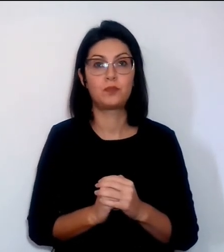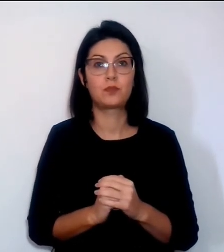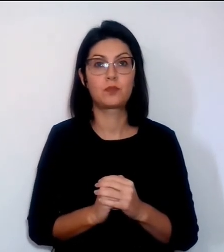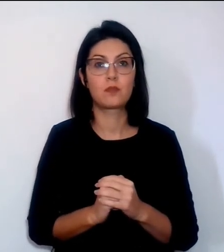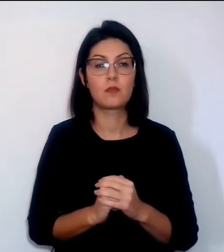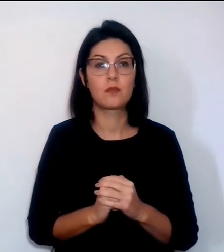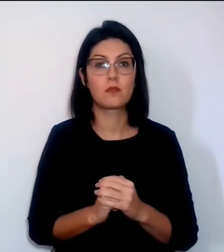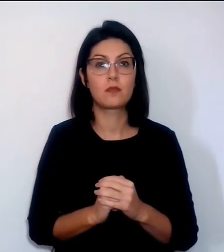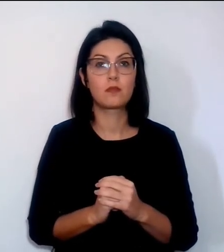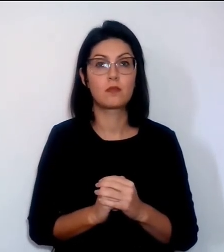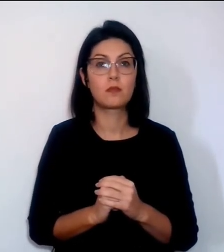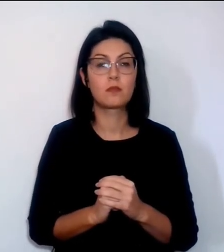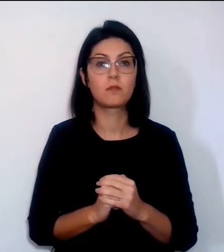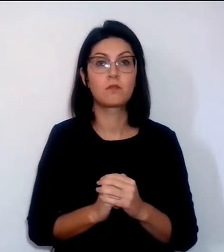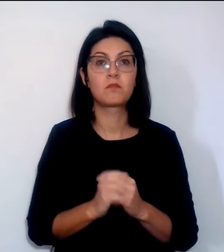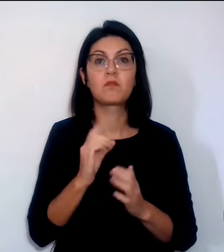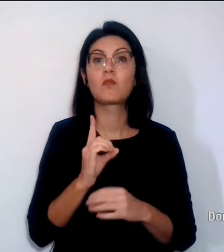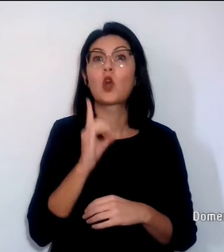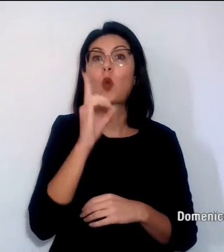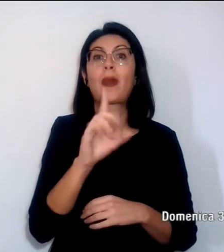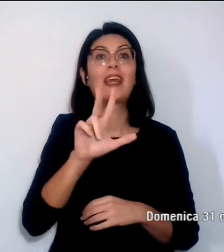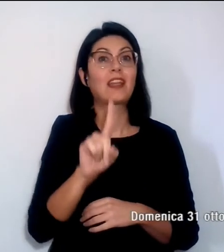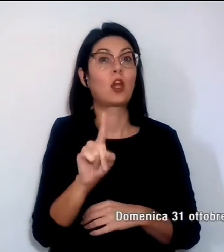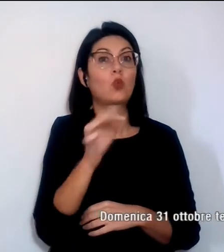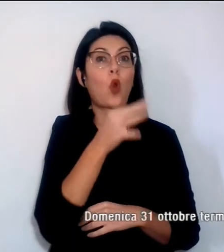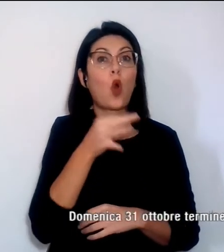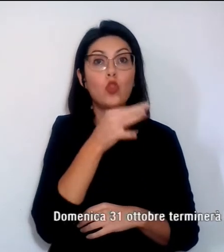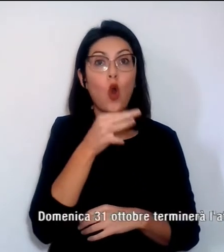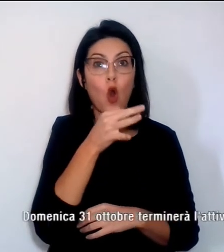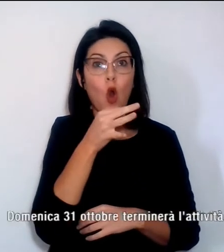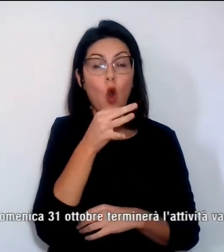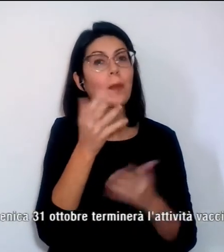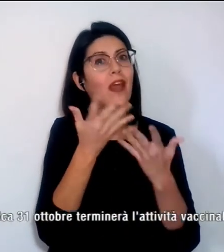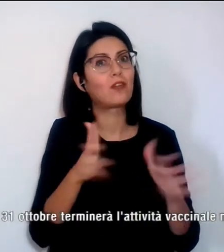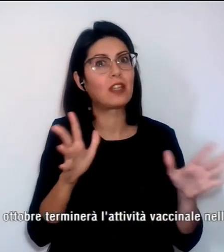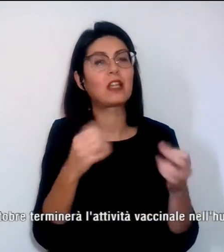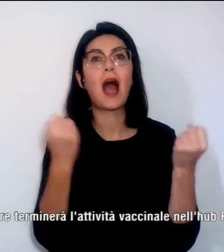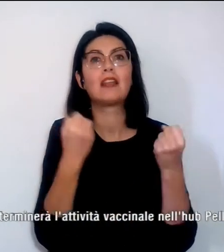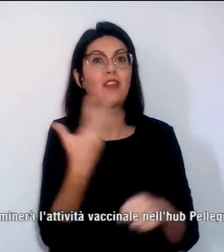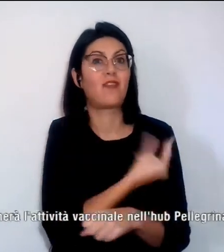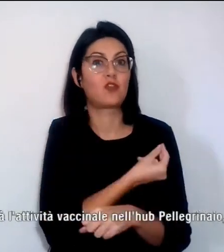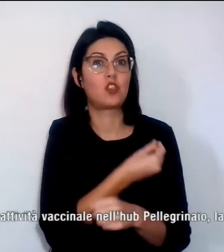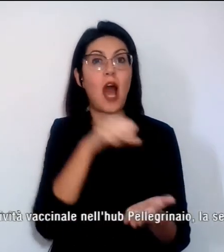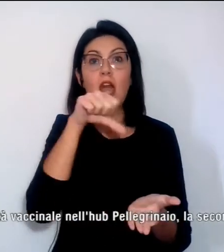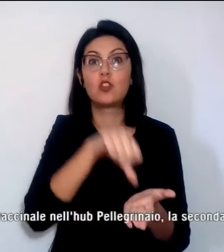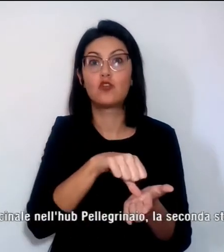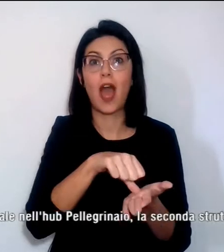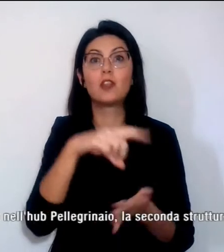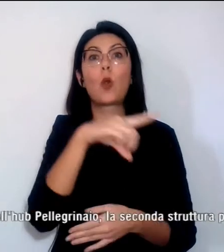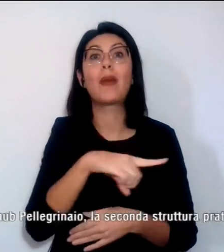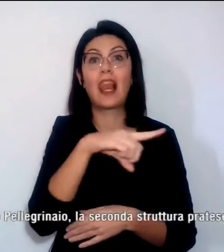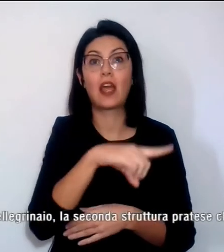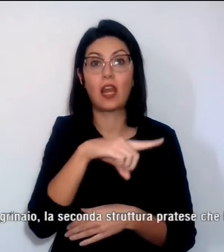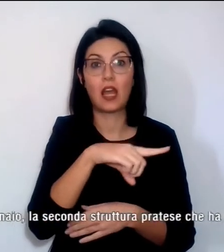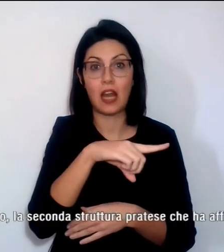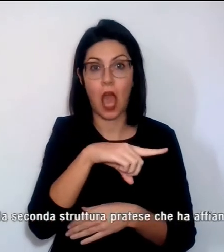E domenica 31 ottobre terminerà l'attività vaccinale nel Lab Pellegrinaio, la